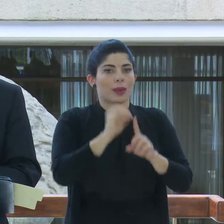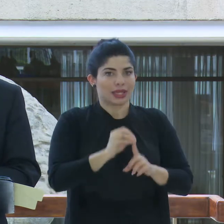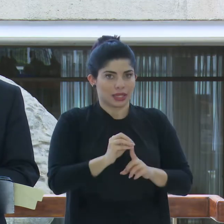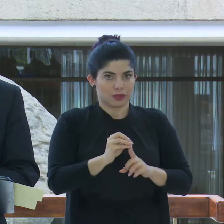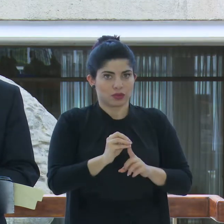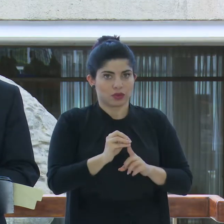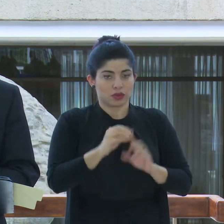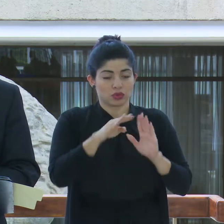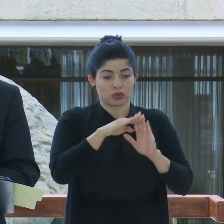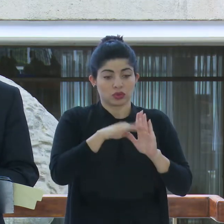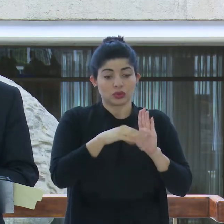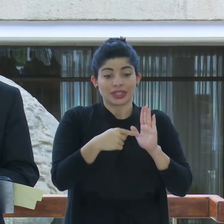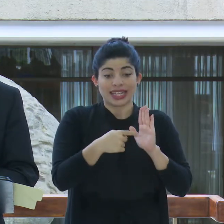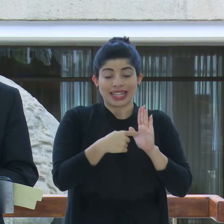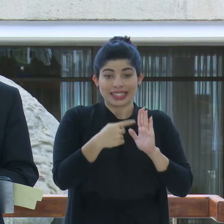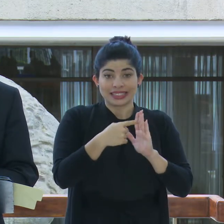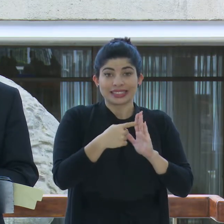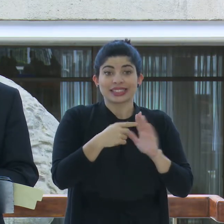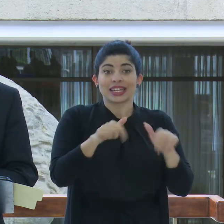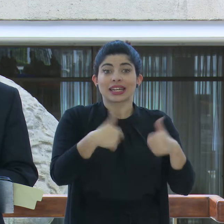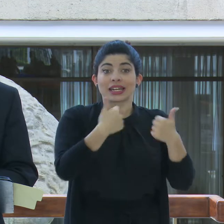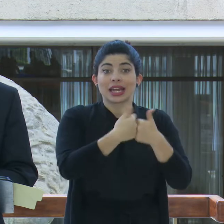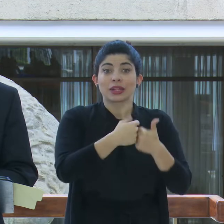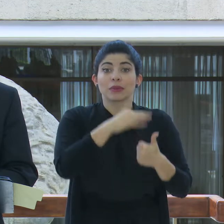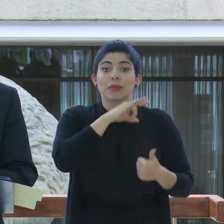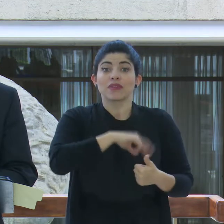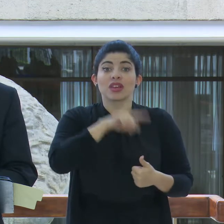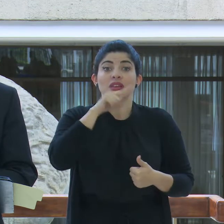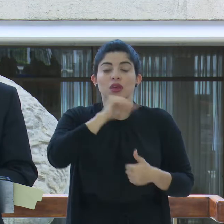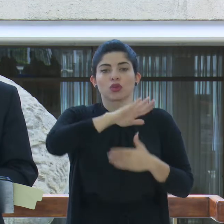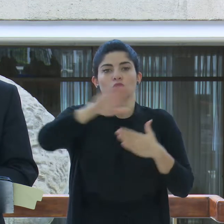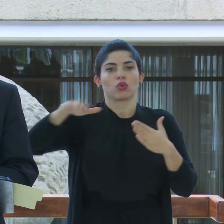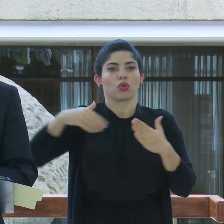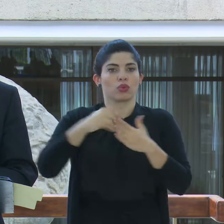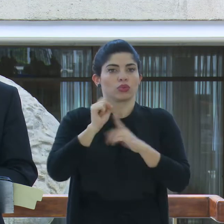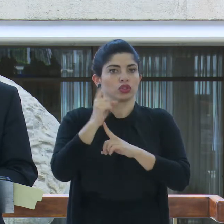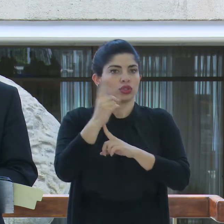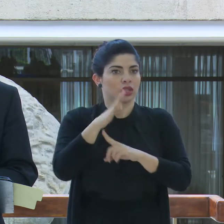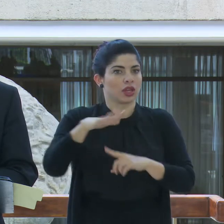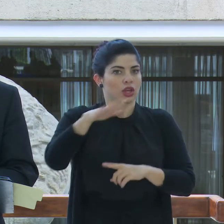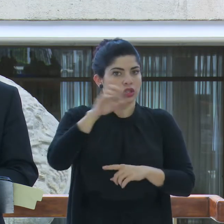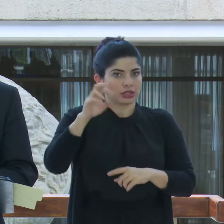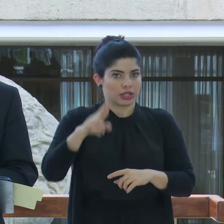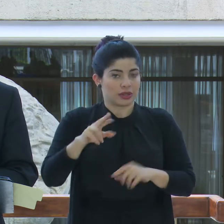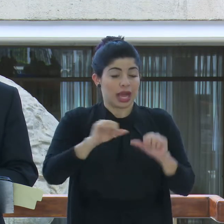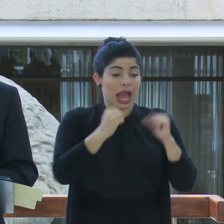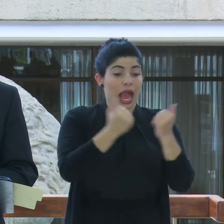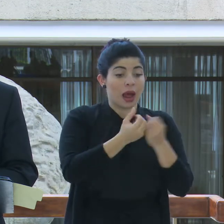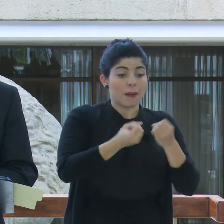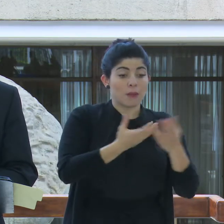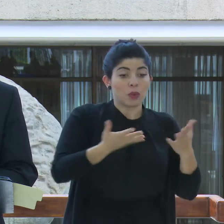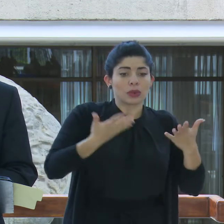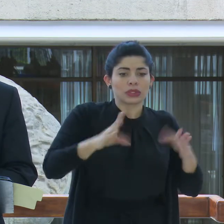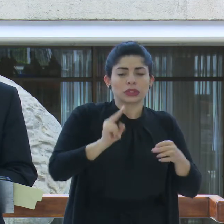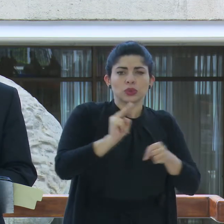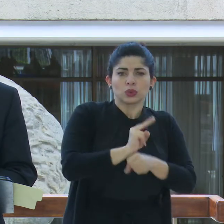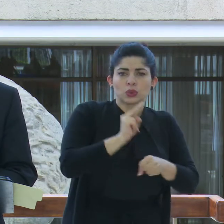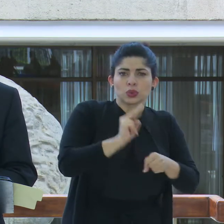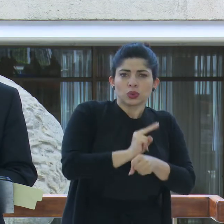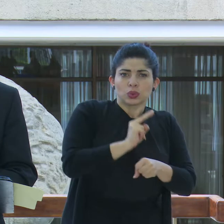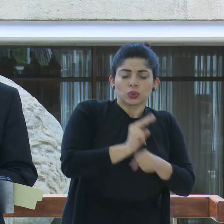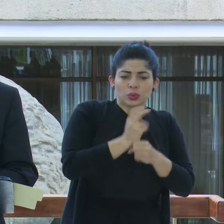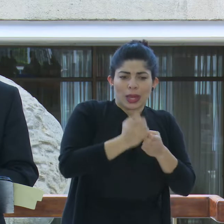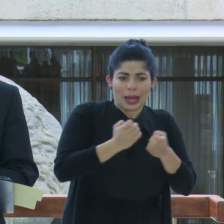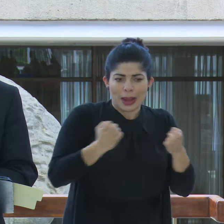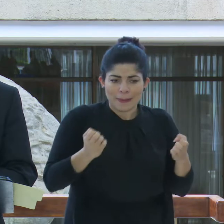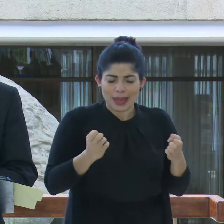un reto para toda la sociedad costarricense. El sector público ha estado usando todos los instrumentos